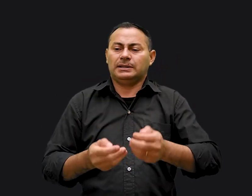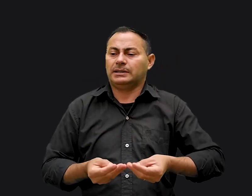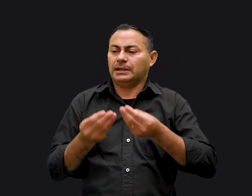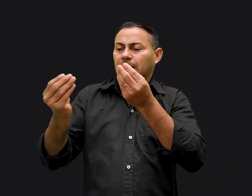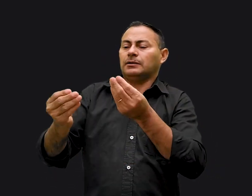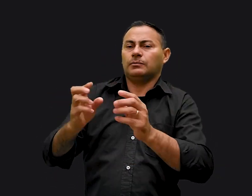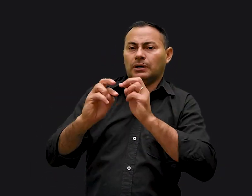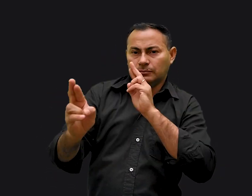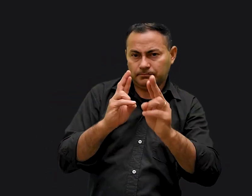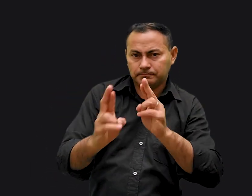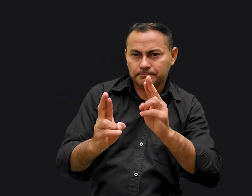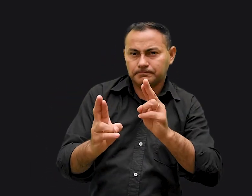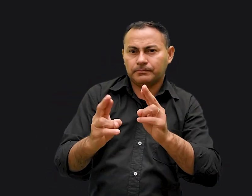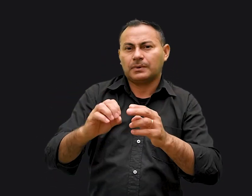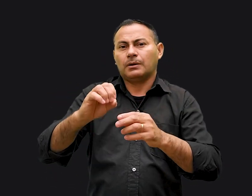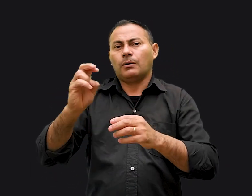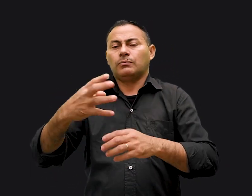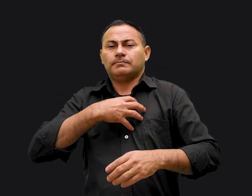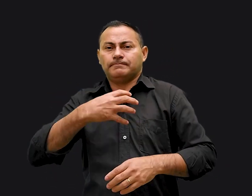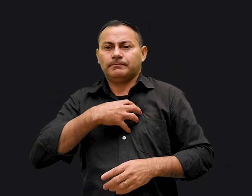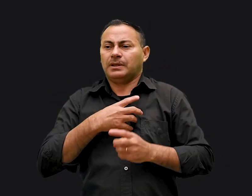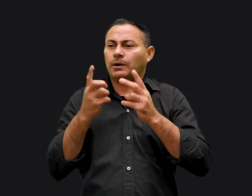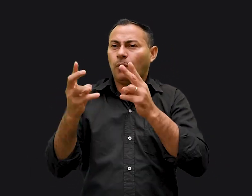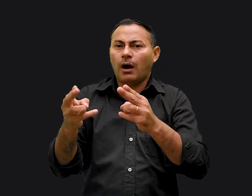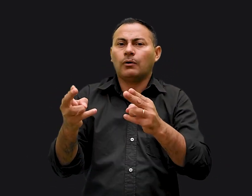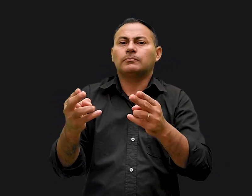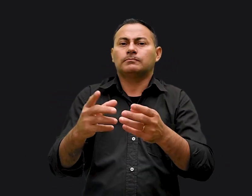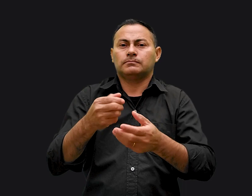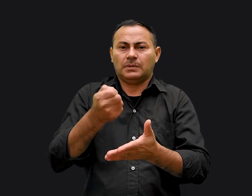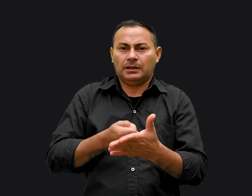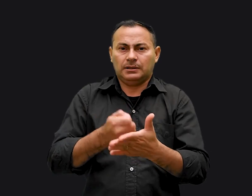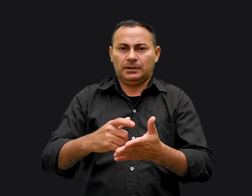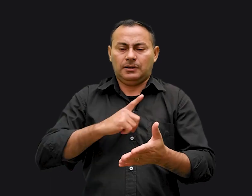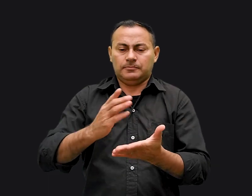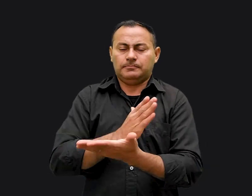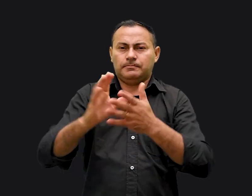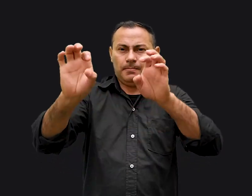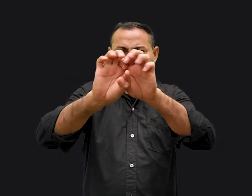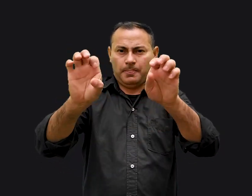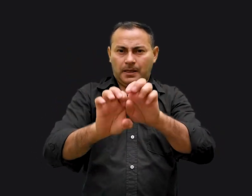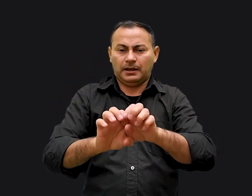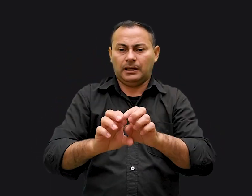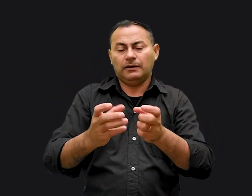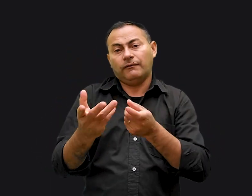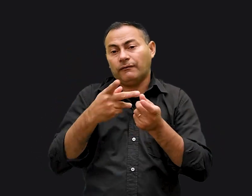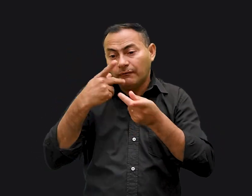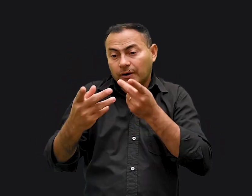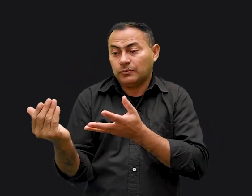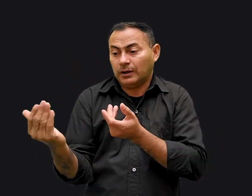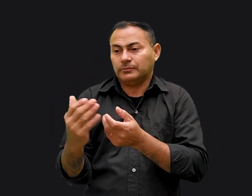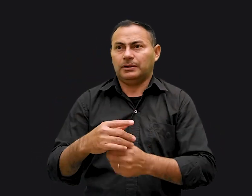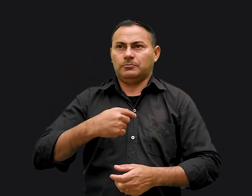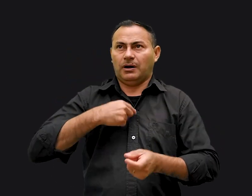entregando para um relacionamento ou um sentimento como esse Deveria haver alguma estrutura disse ele Bom, aí eu falei